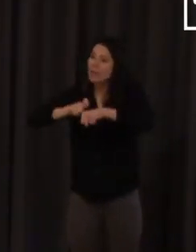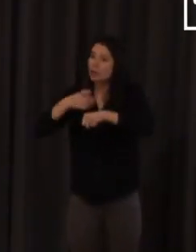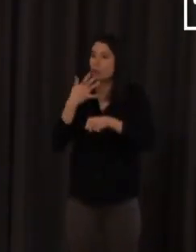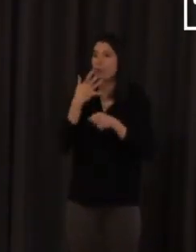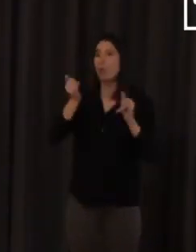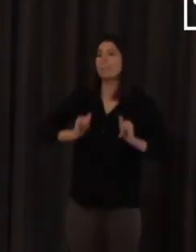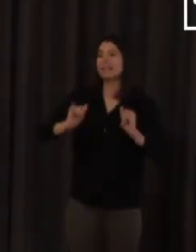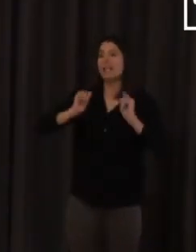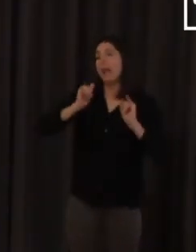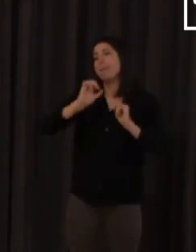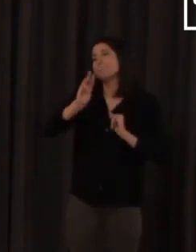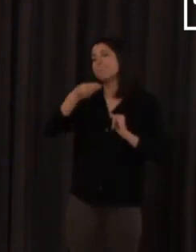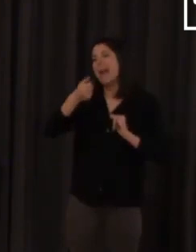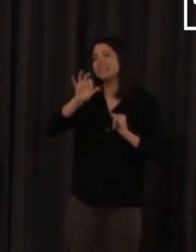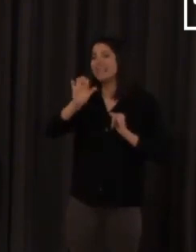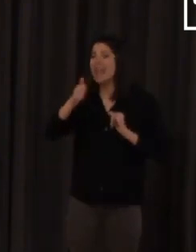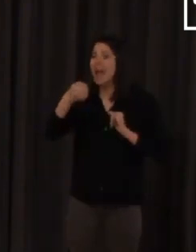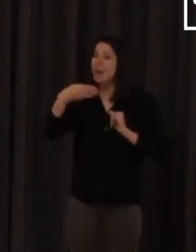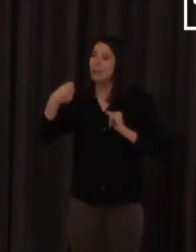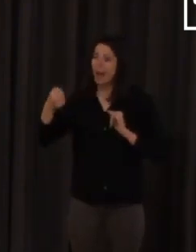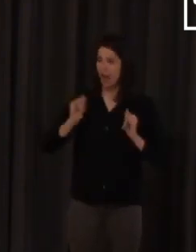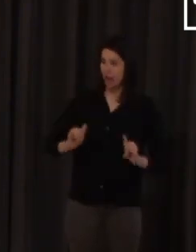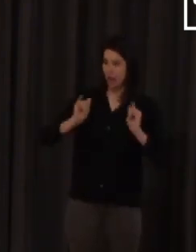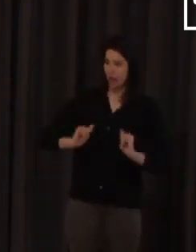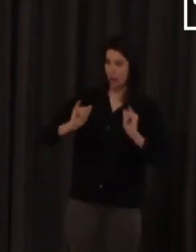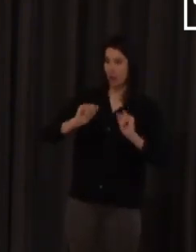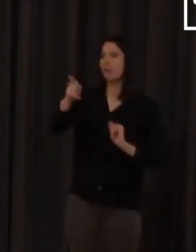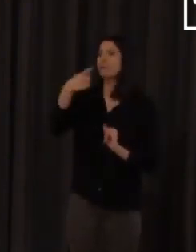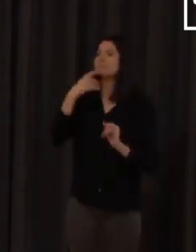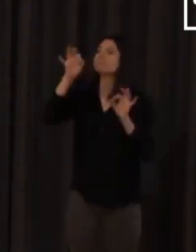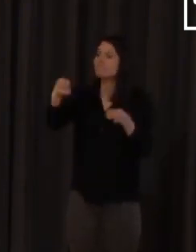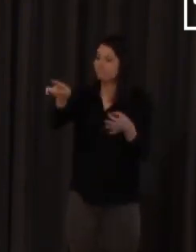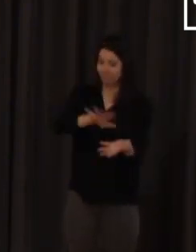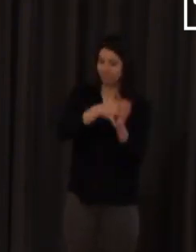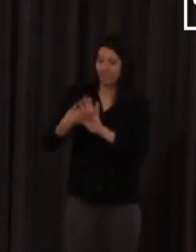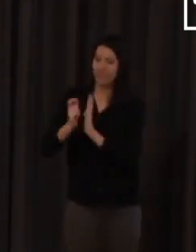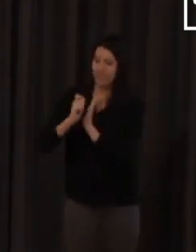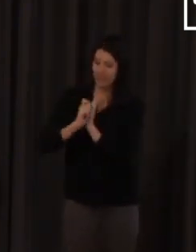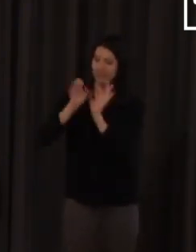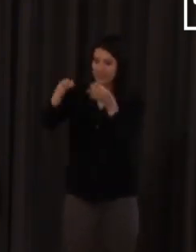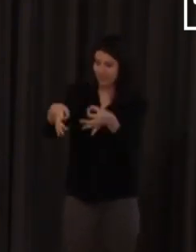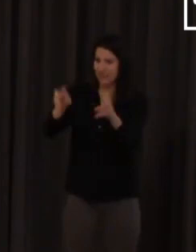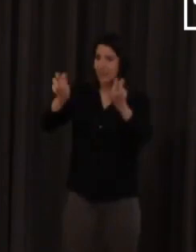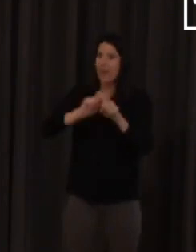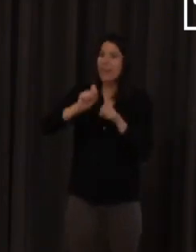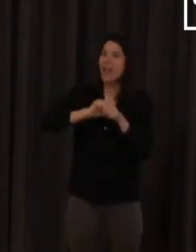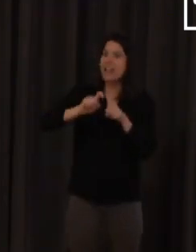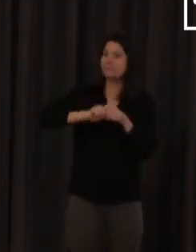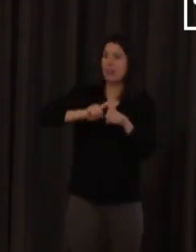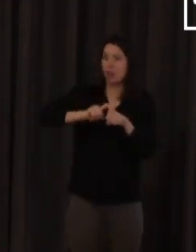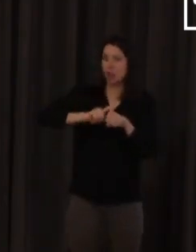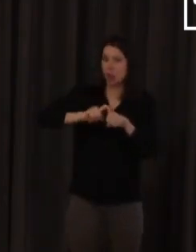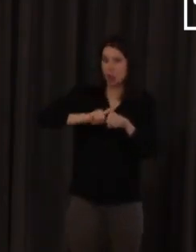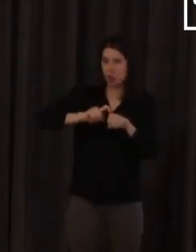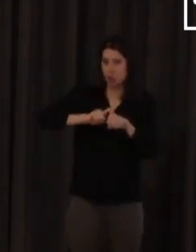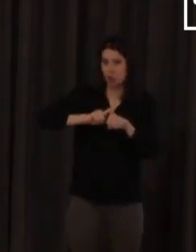bueno no sé por preguntarte eso sí eso sí que hay marcas aspectuales por ejemplo